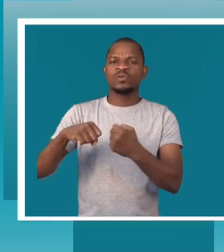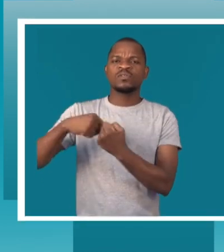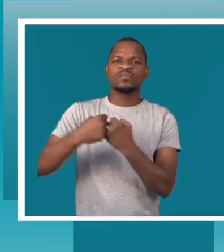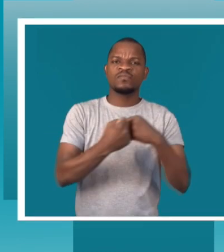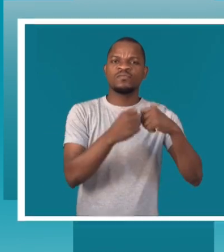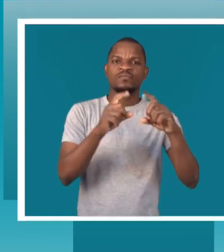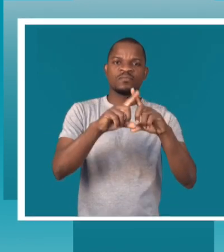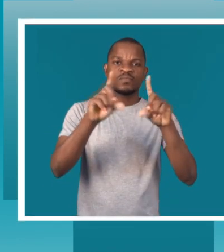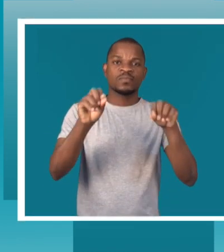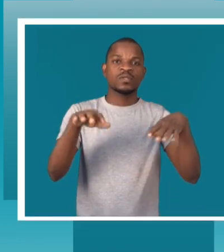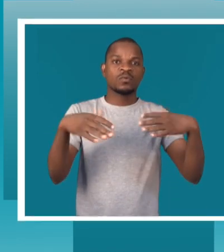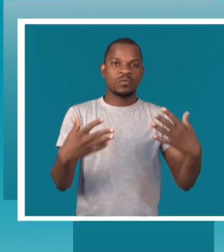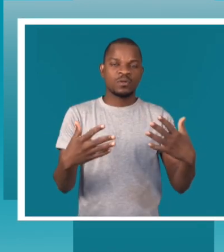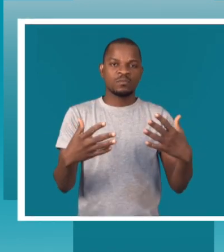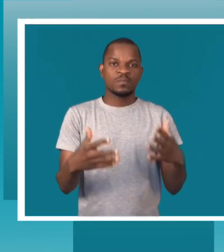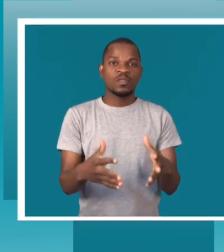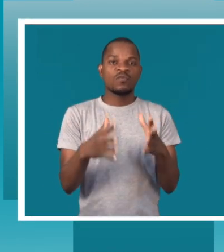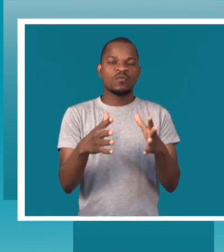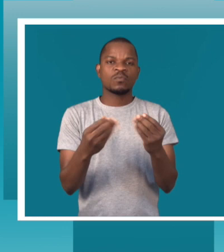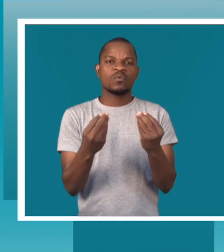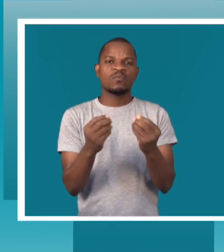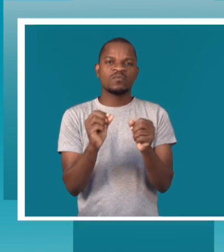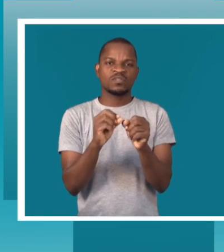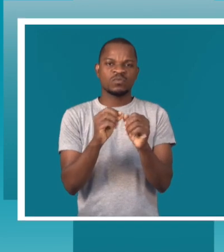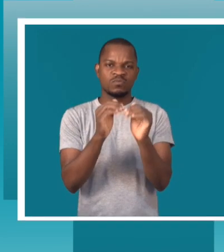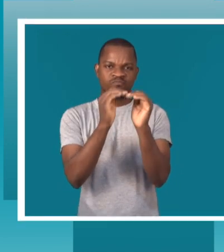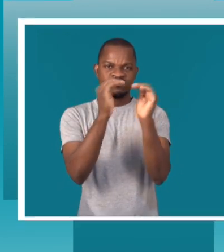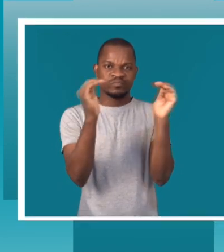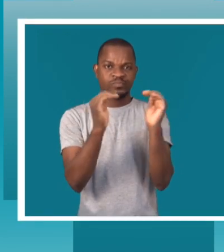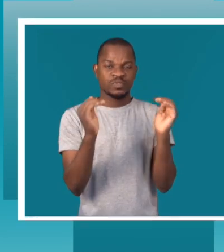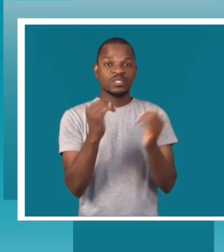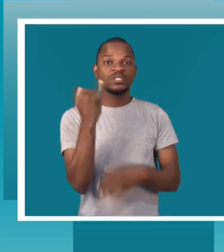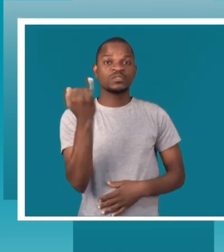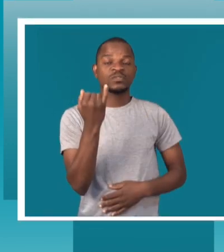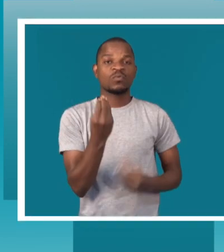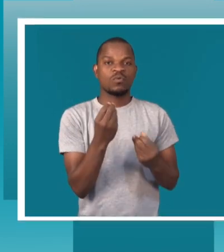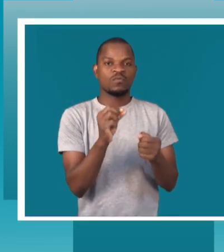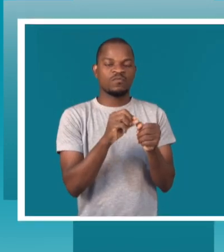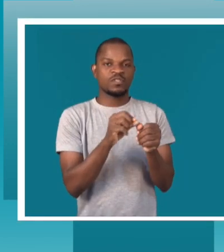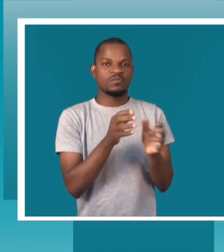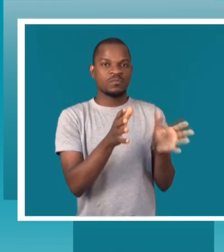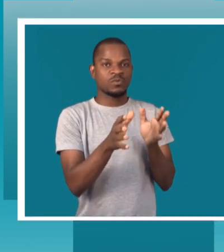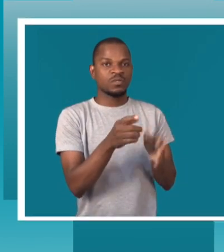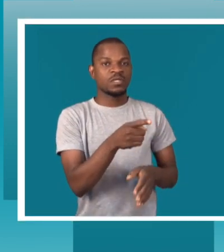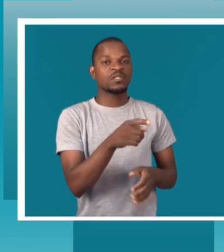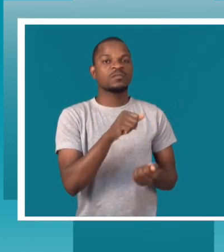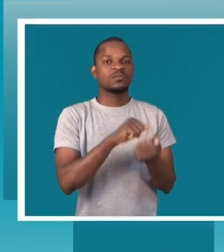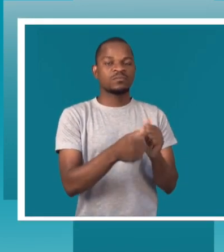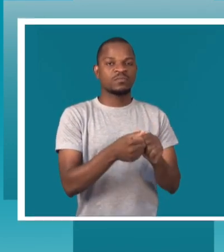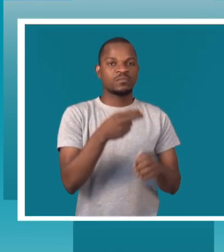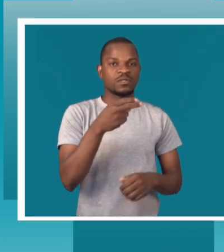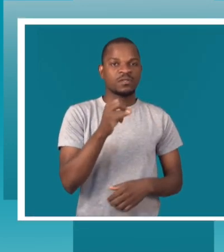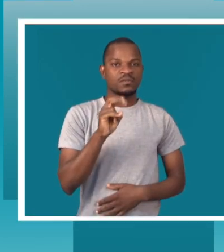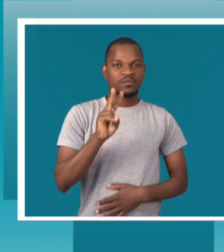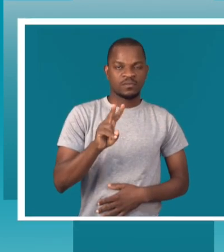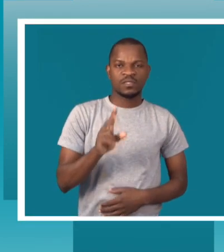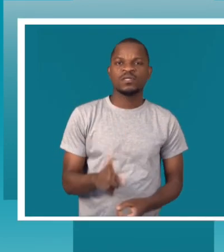desafios da forma como nos estruturamos como instituições para lidar com este problema, como também